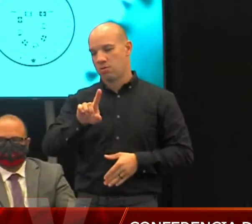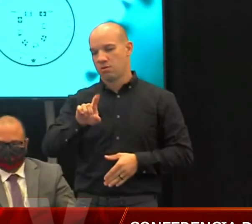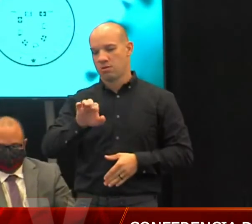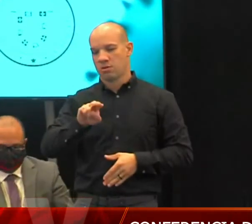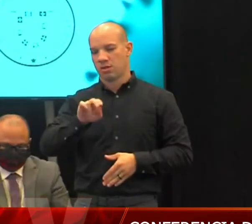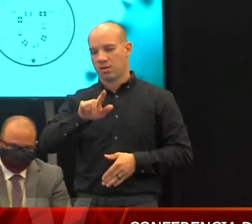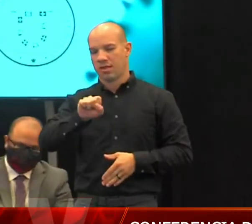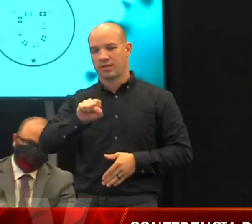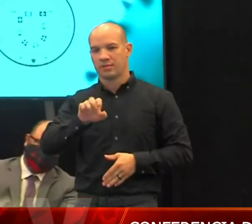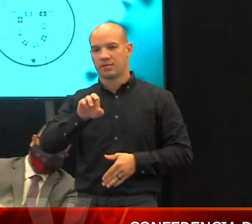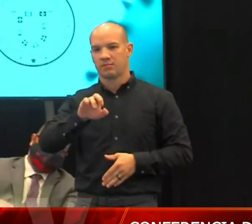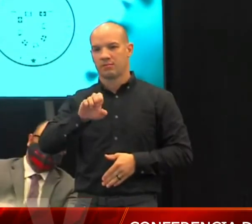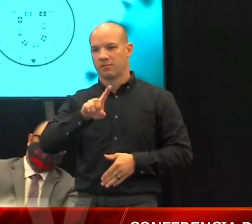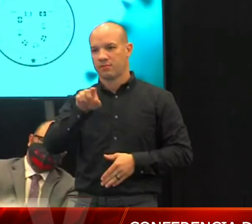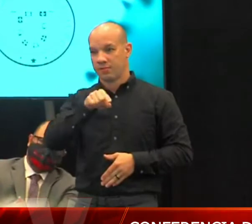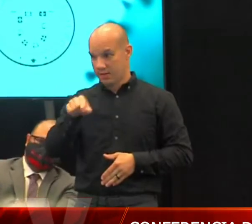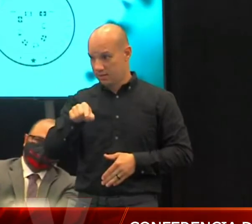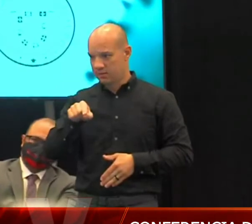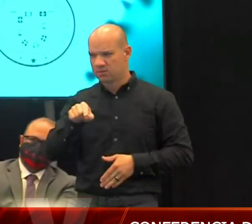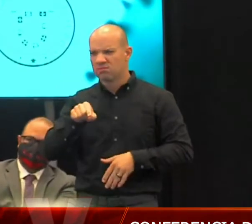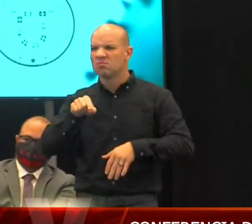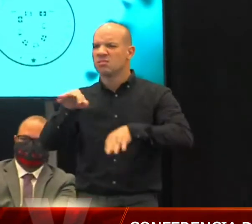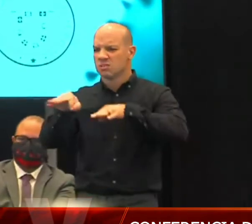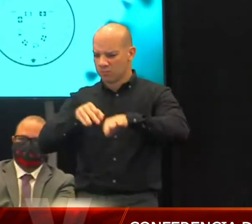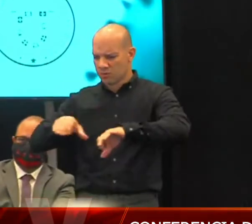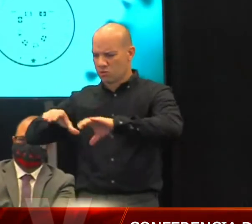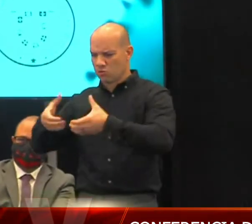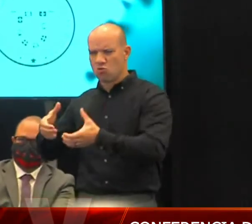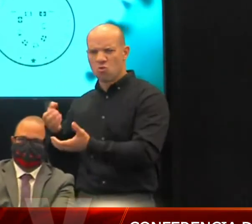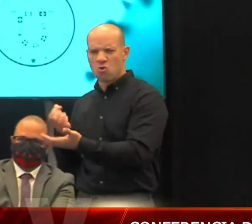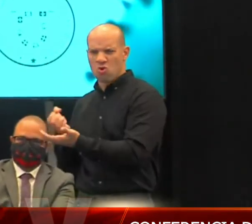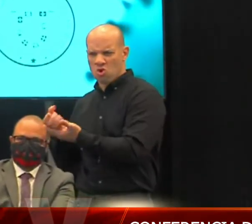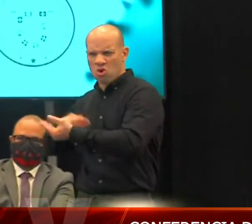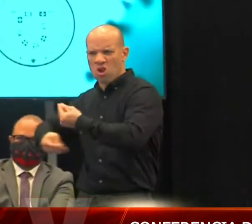para que se dirija a ustedes del Task Force Económico.